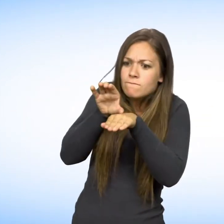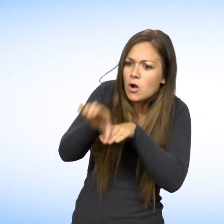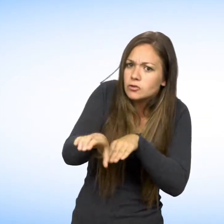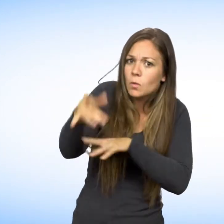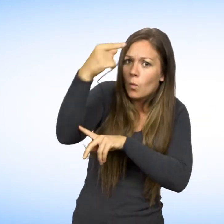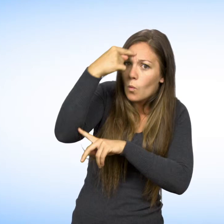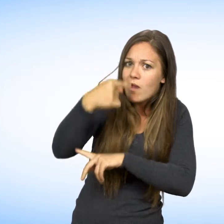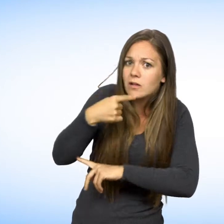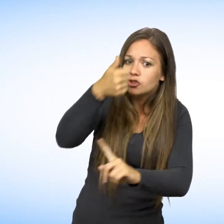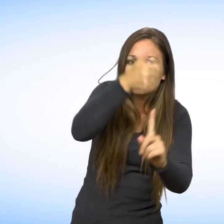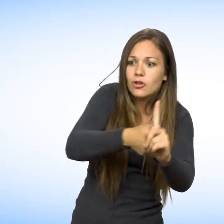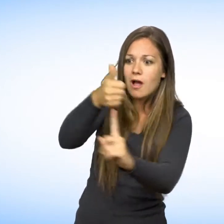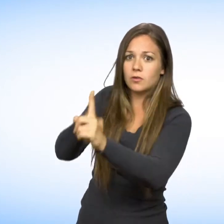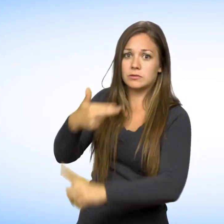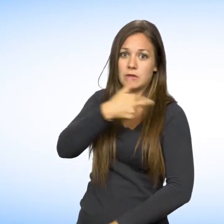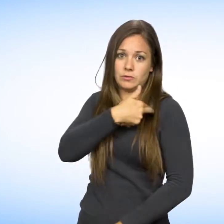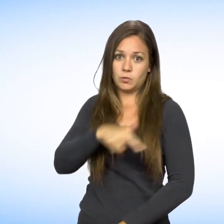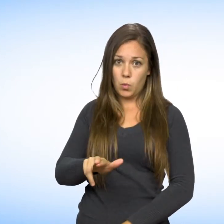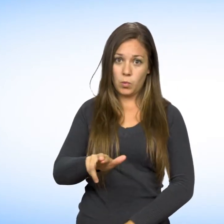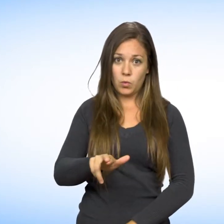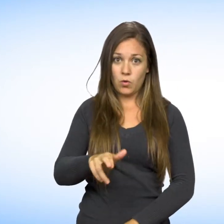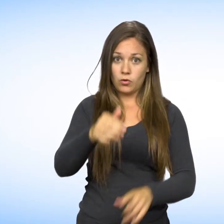Personne ne peut imposer ses croyances religieuses à un autre individu.